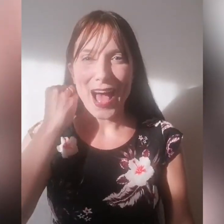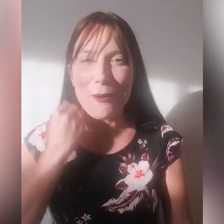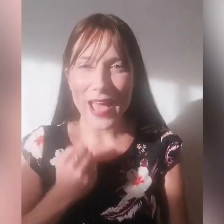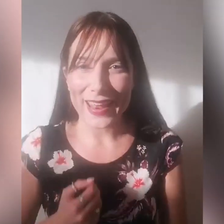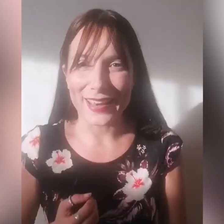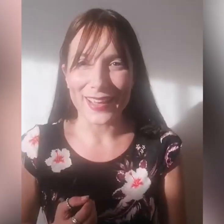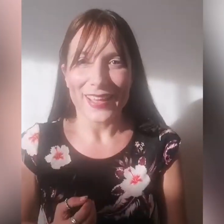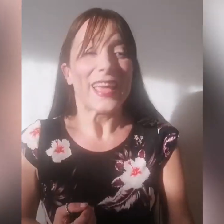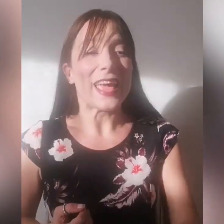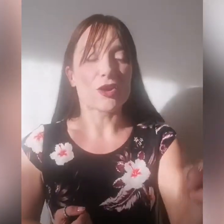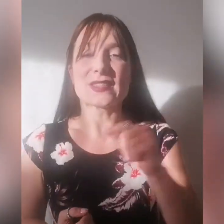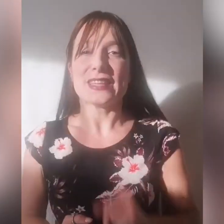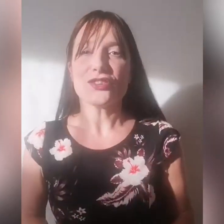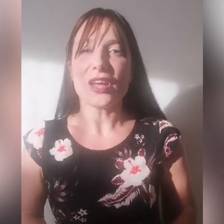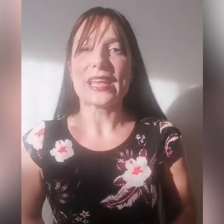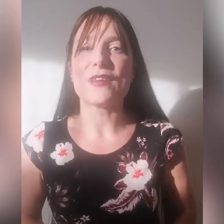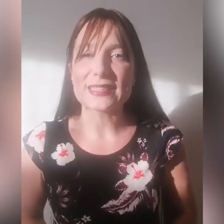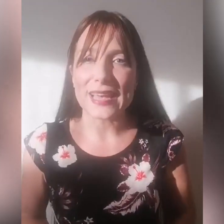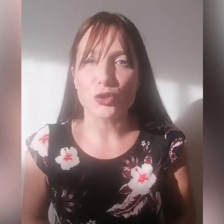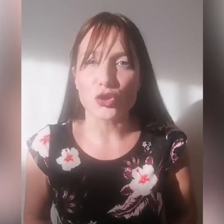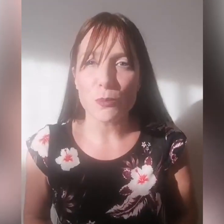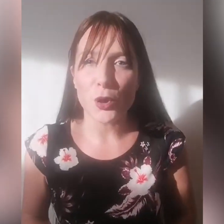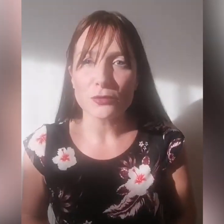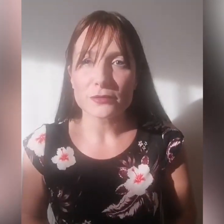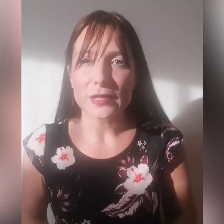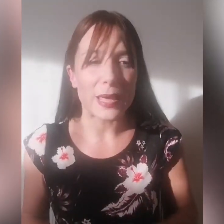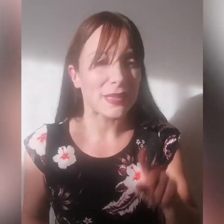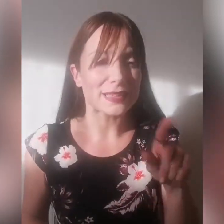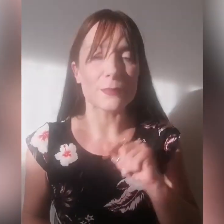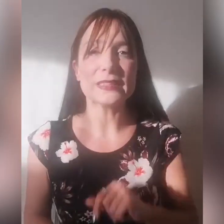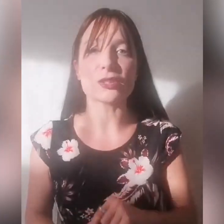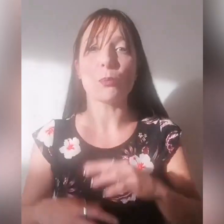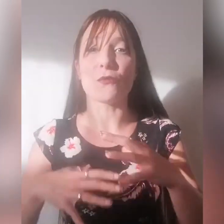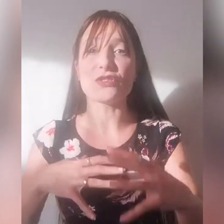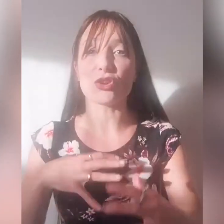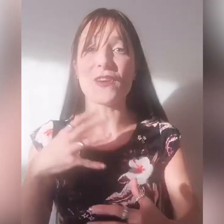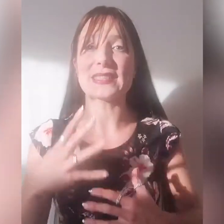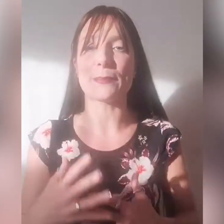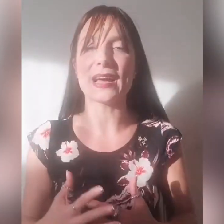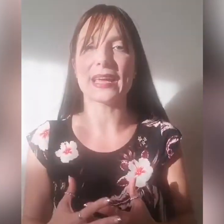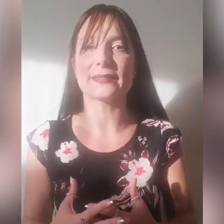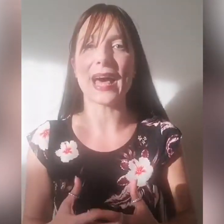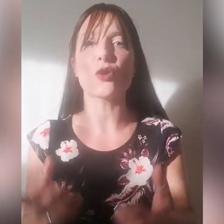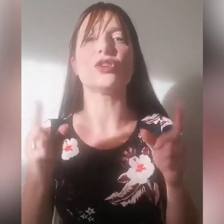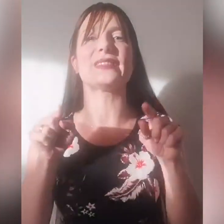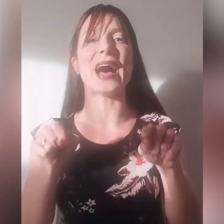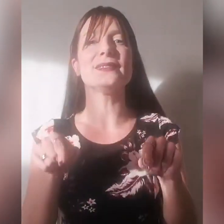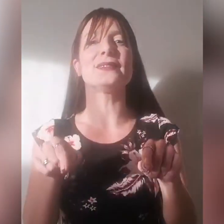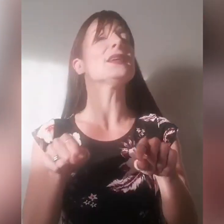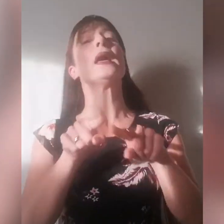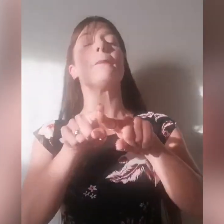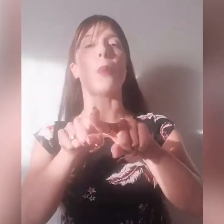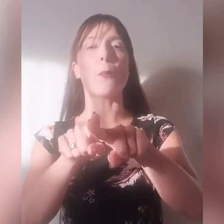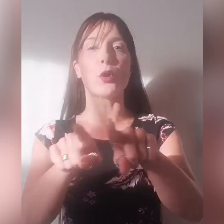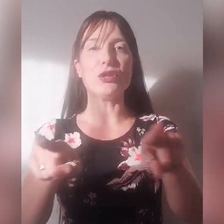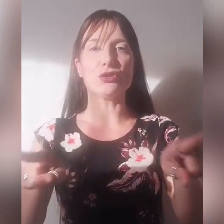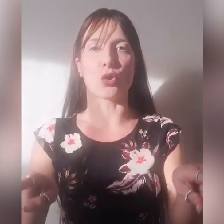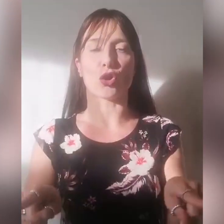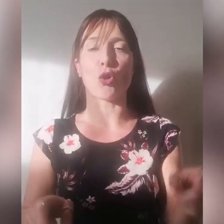Amen! E cosa dice il versetto dopo? Immediatamente dopo, fecero festa, banchettarono i tanti popoli intorno,